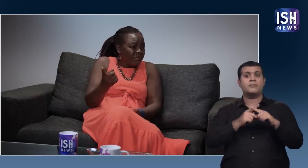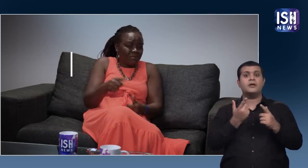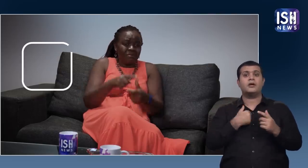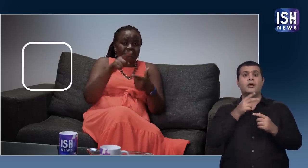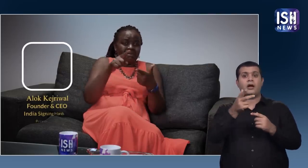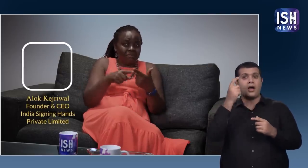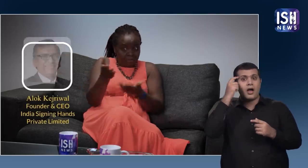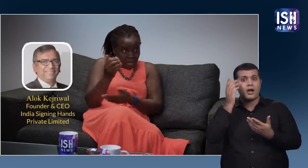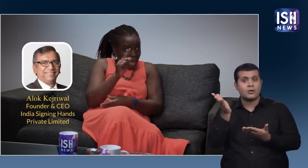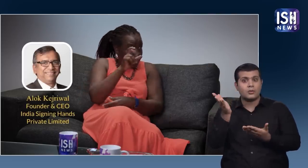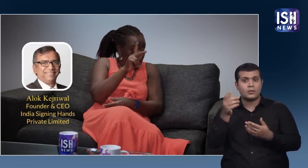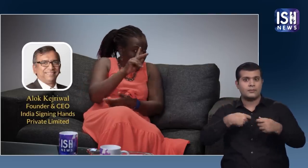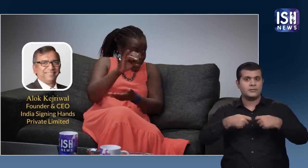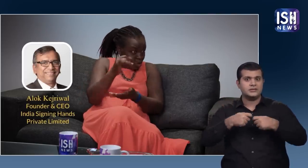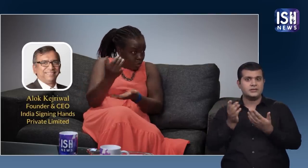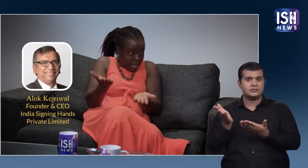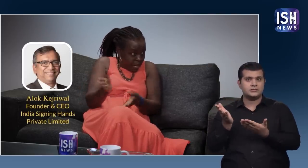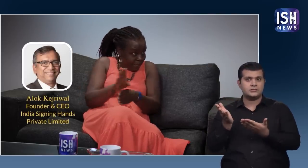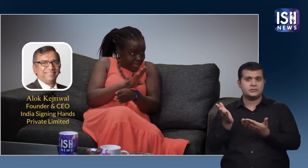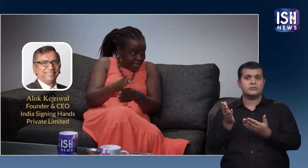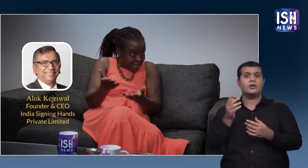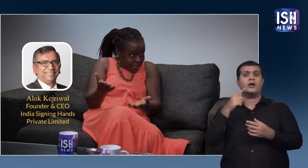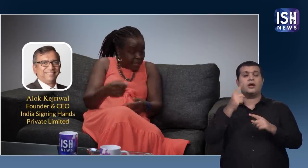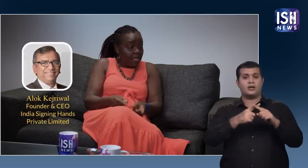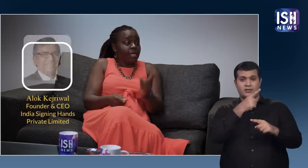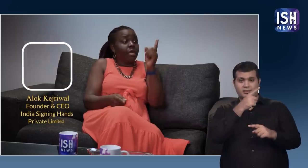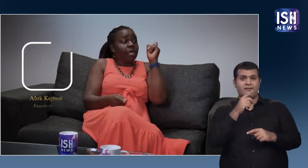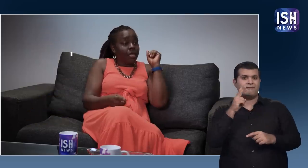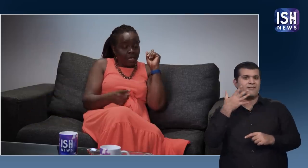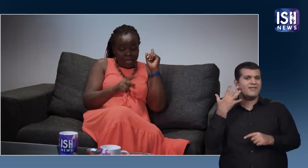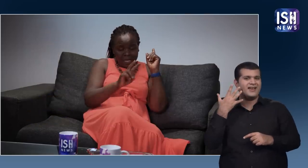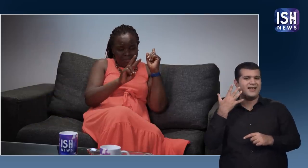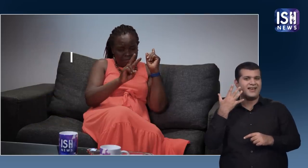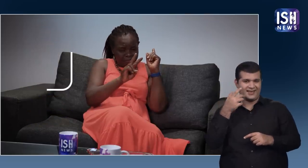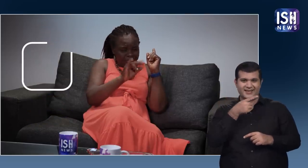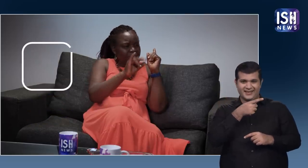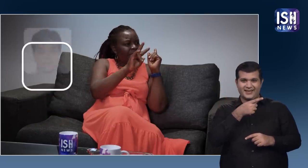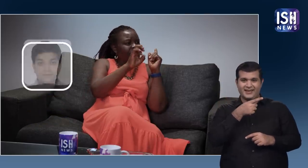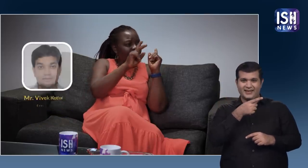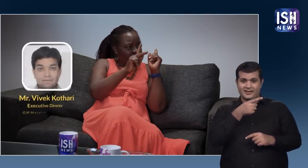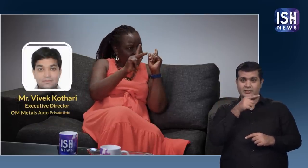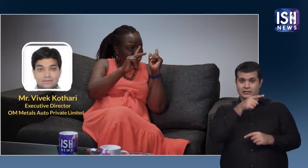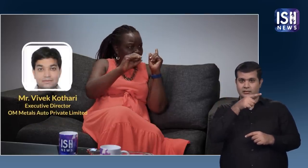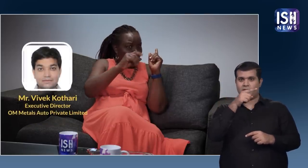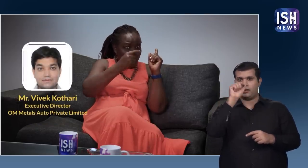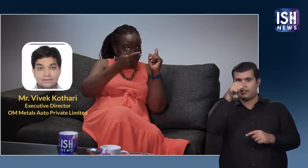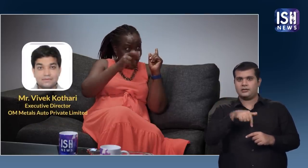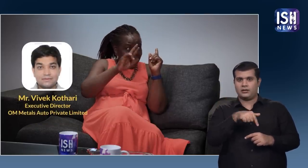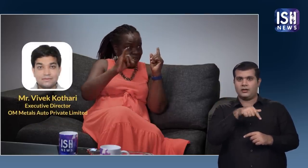आलोक केजरिवाल एक भेहतरीन बिजनेसमेन है विवेक कोठारी और भारत में कई अन्या सफल डेफ